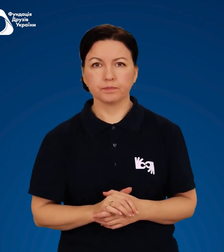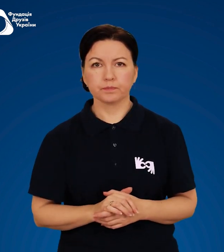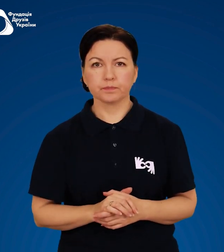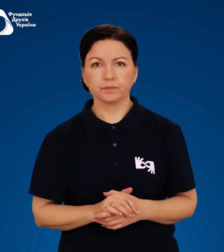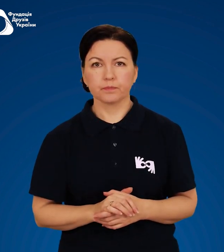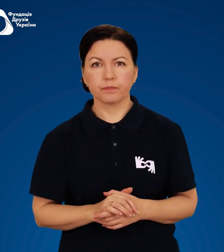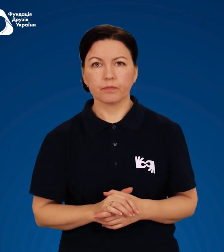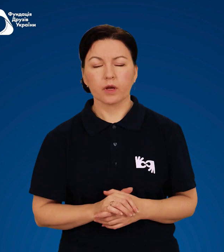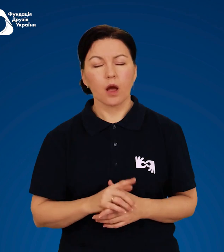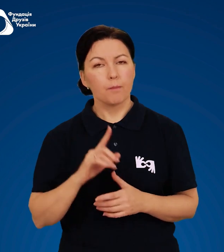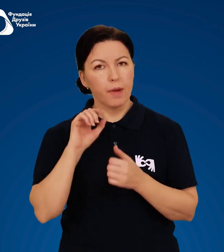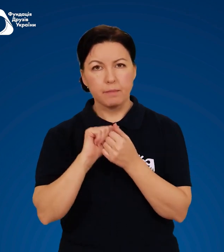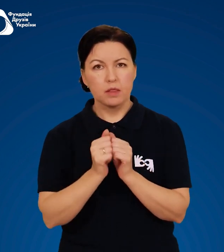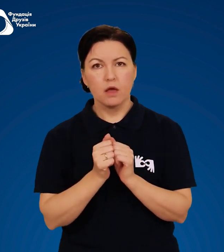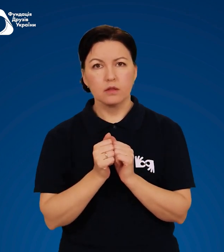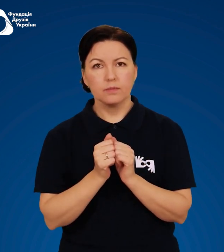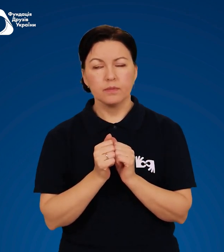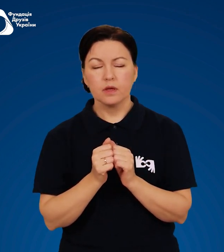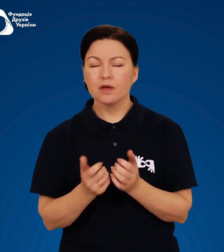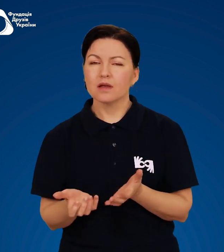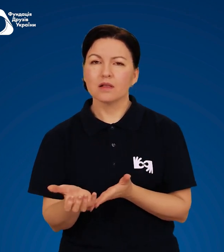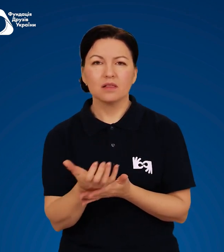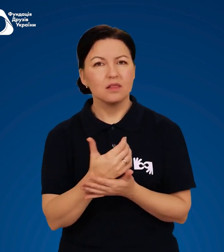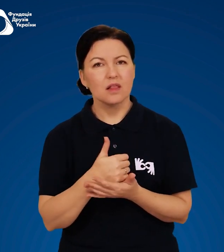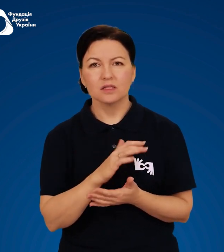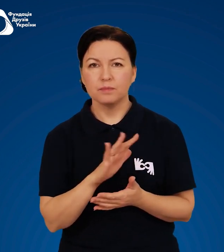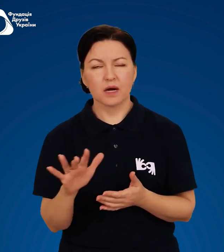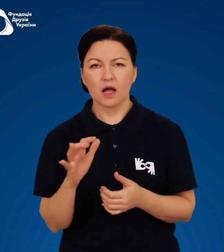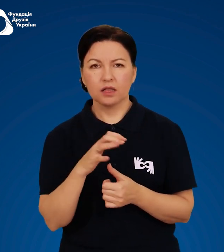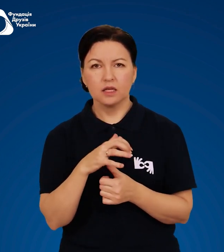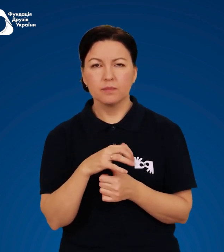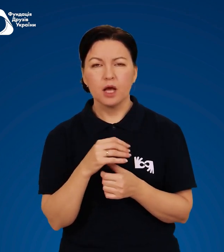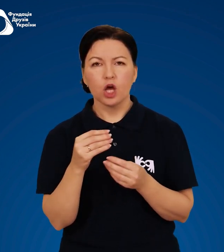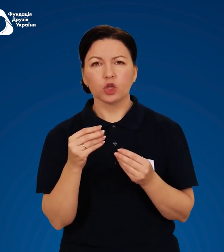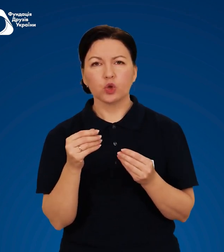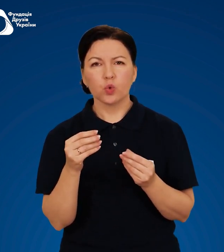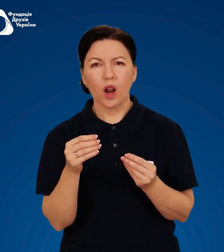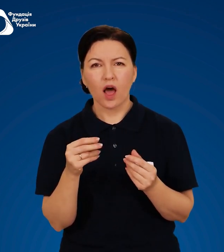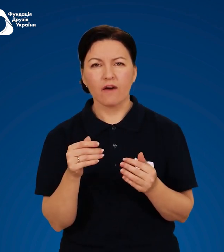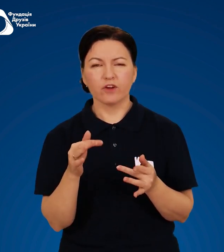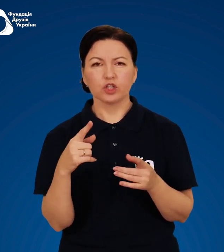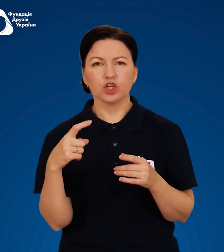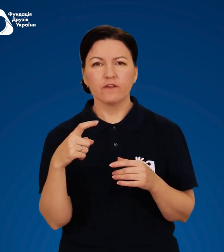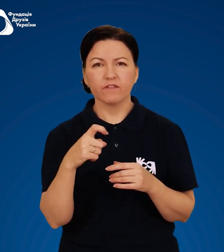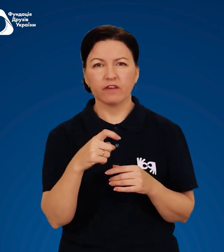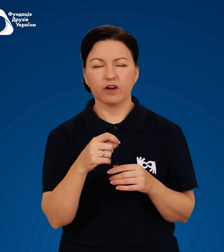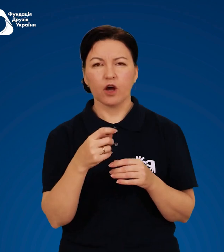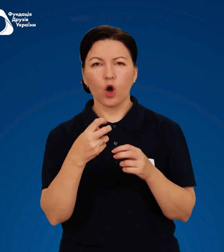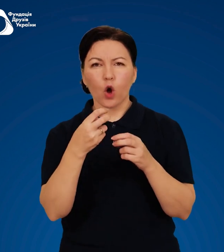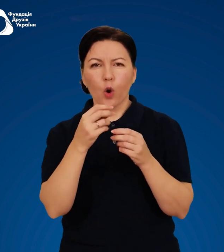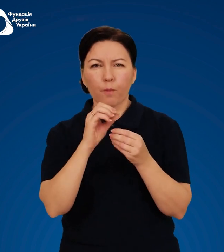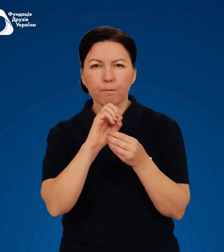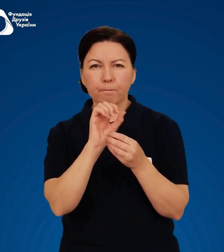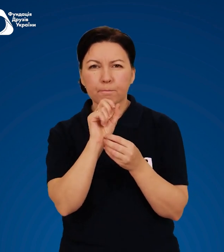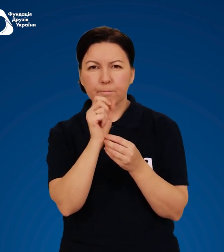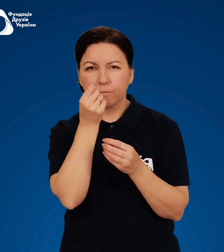Пам'ятайте. Не збирайте грибів трухлявих, червивих, пошкоджених.